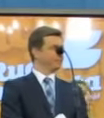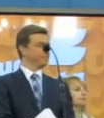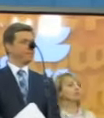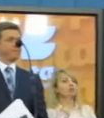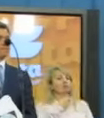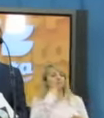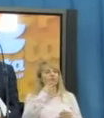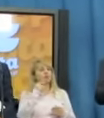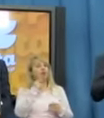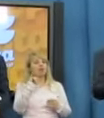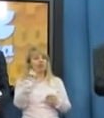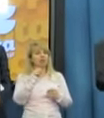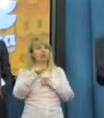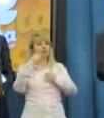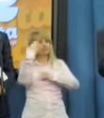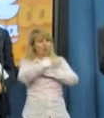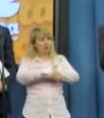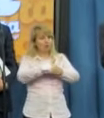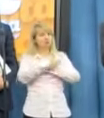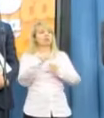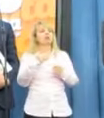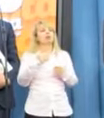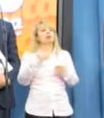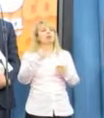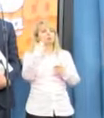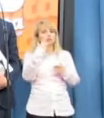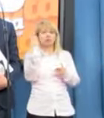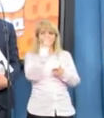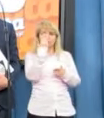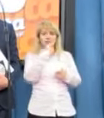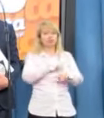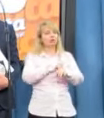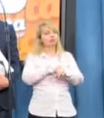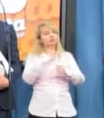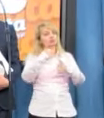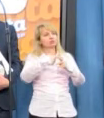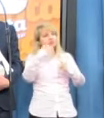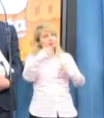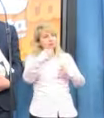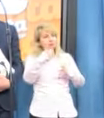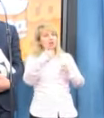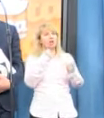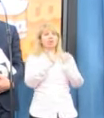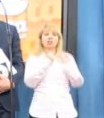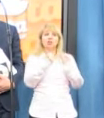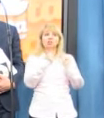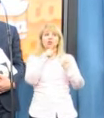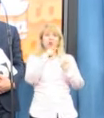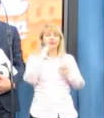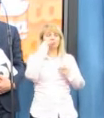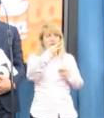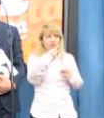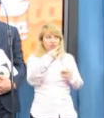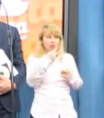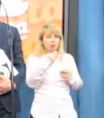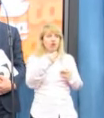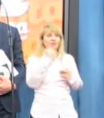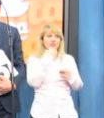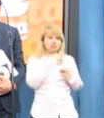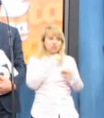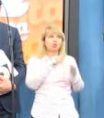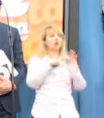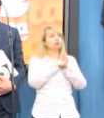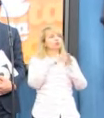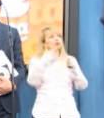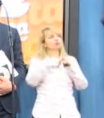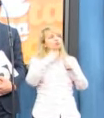debaty drugiego czytania. To miało miejsce o godzinie 21. I nawet jeżeli deklarowała wcześniej, to do godziny 21